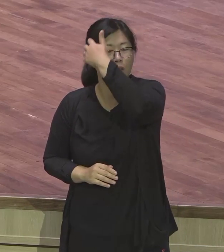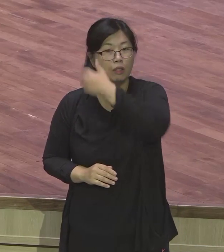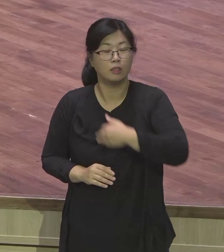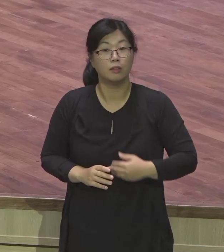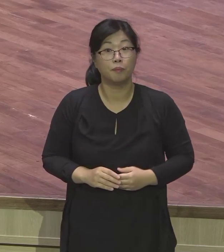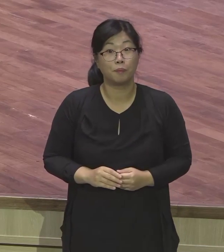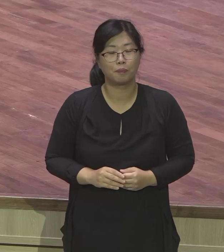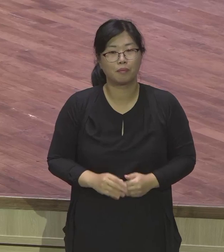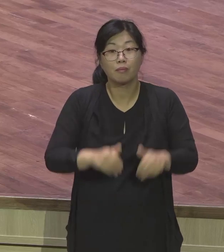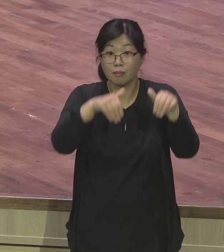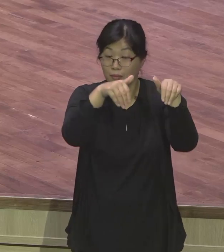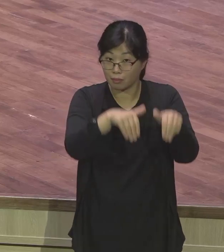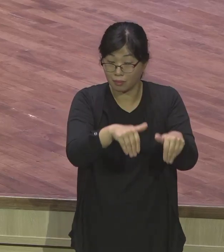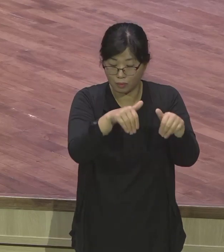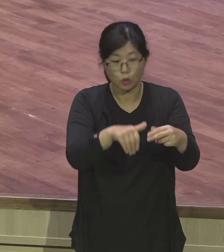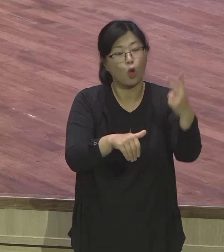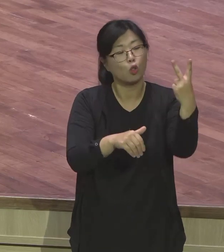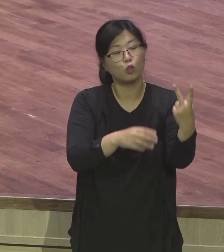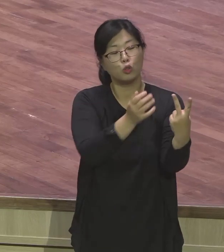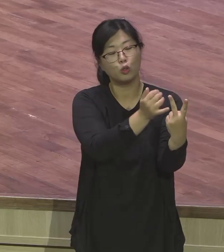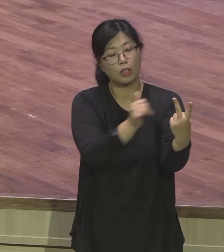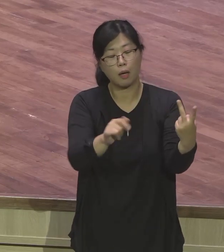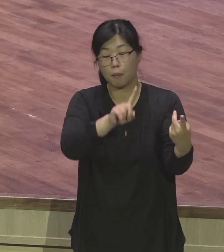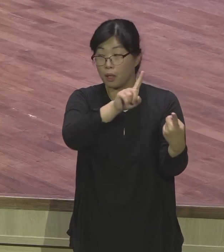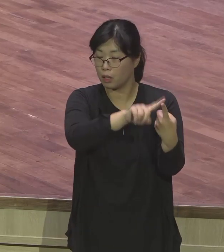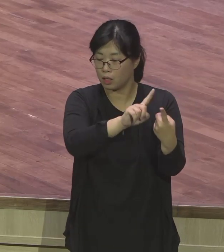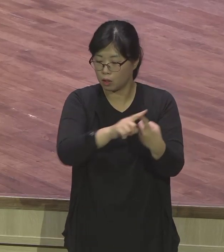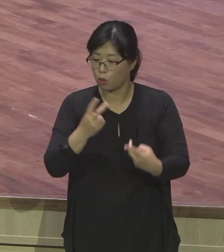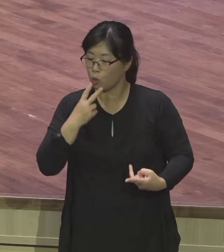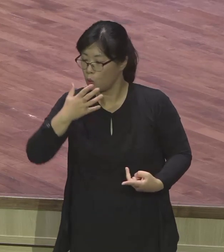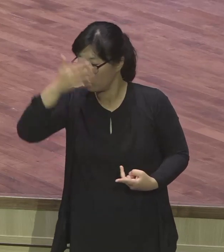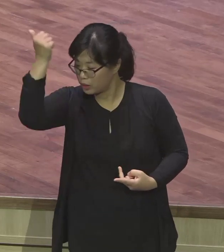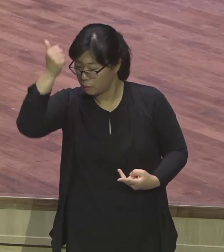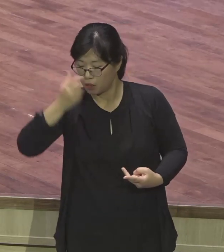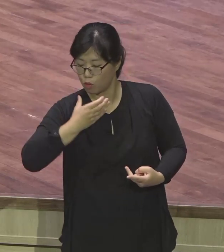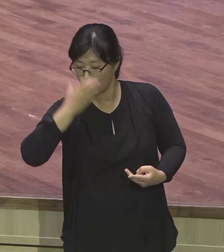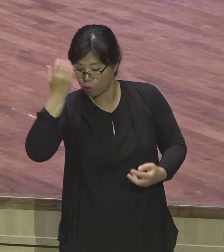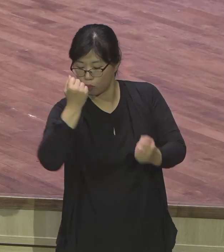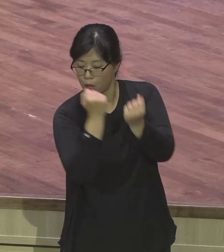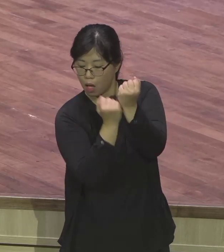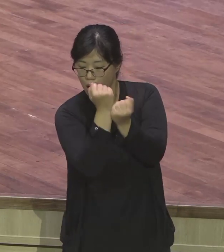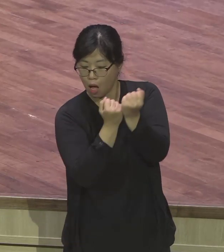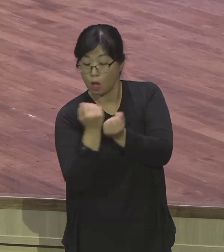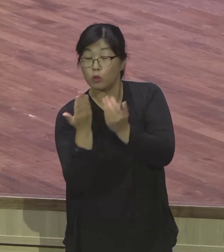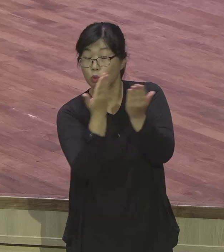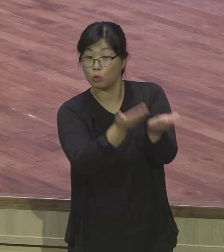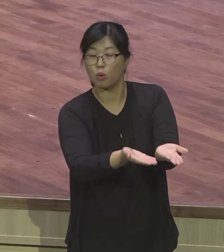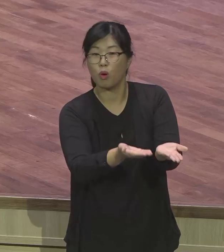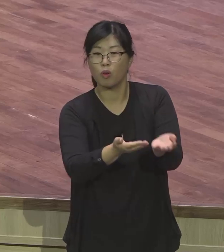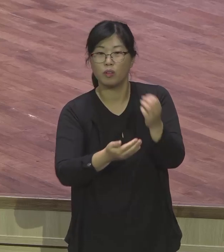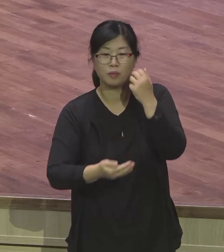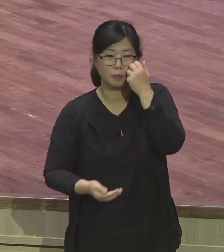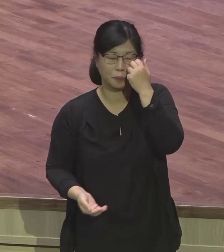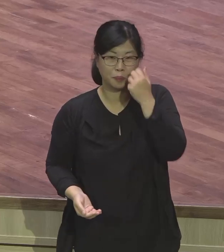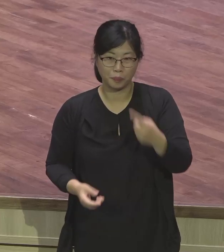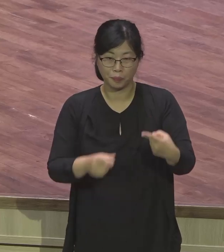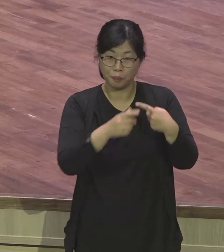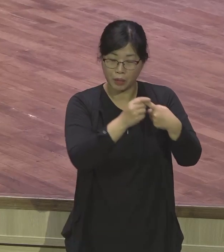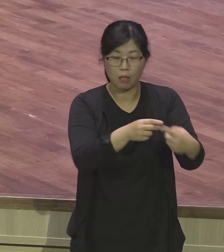해주지요. 술 맡은 장관 관원장 또 떡 맡은 관원장 딱 꿈은 술 맡은 장관